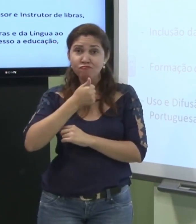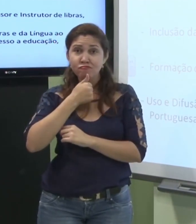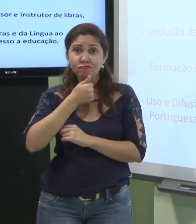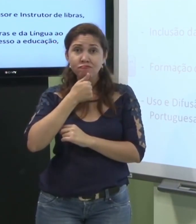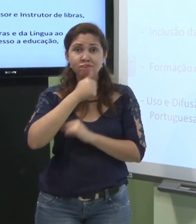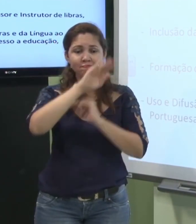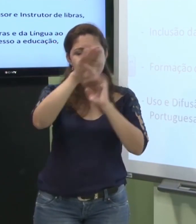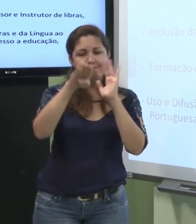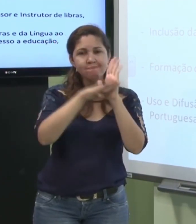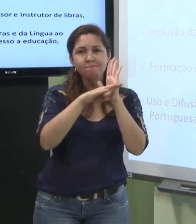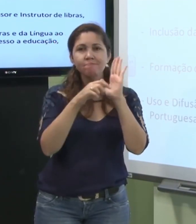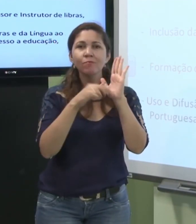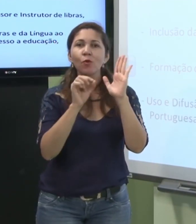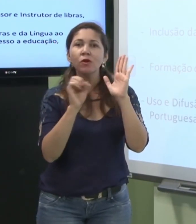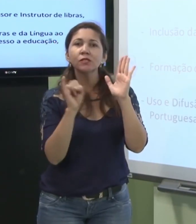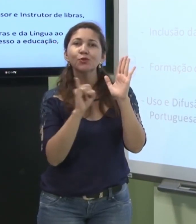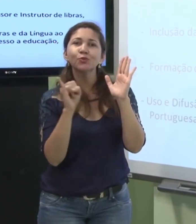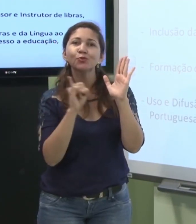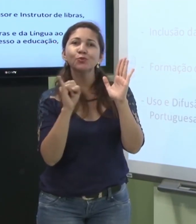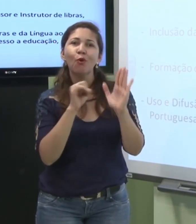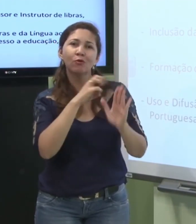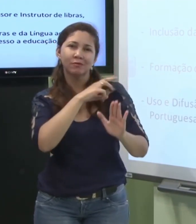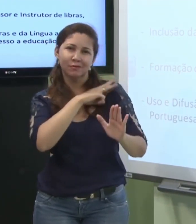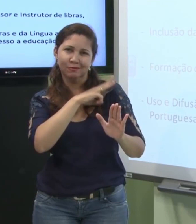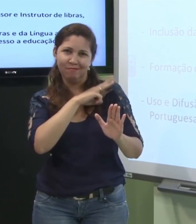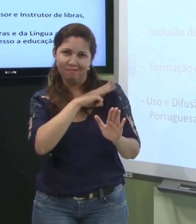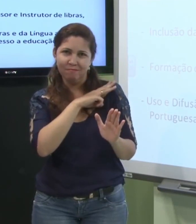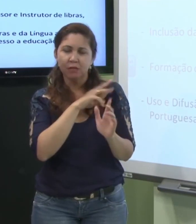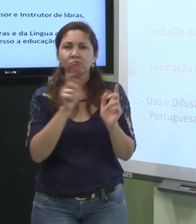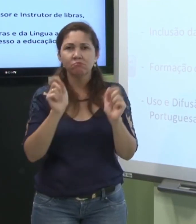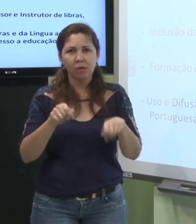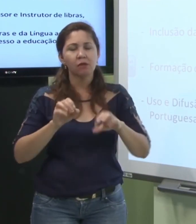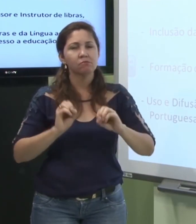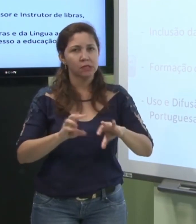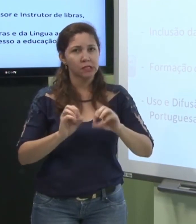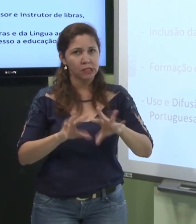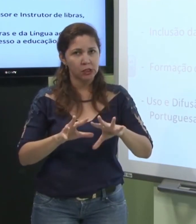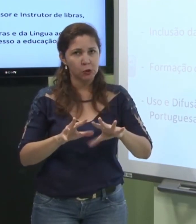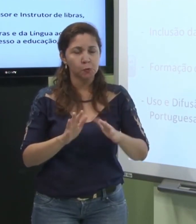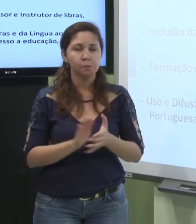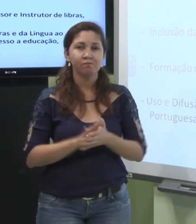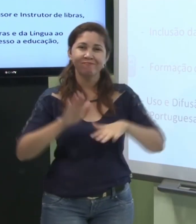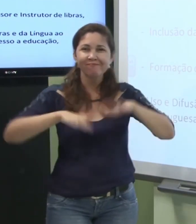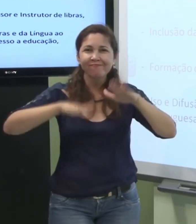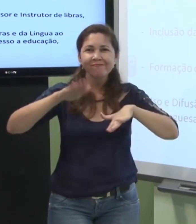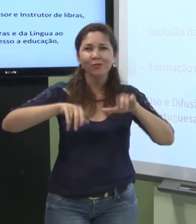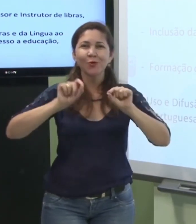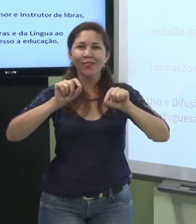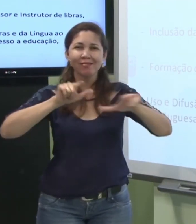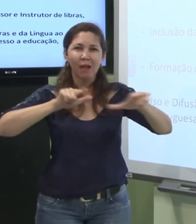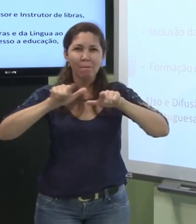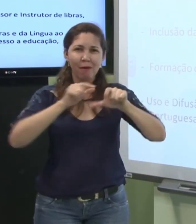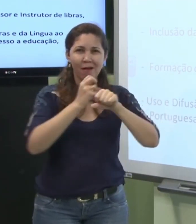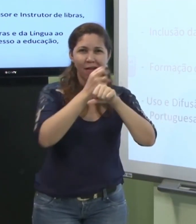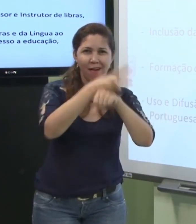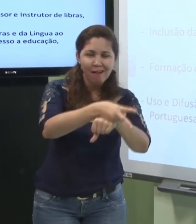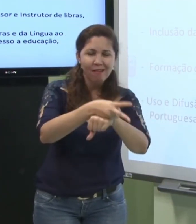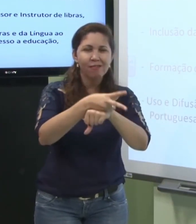o surdo ele não tem uma formação acadêmica ele tem um ensino médio então ele pode